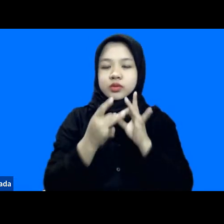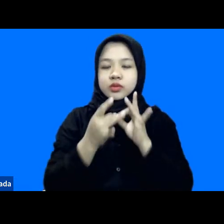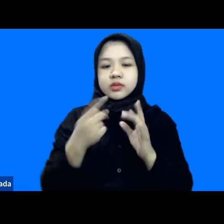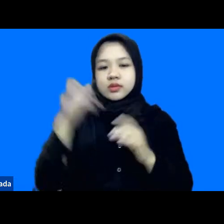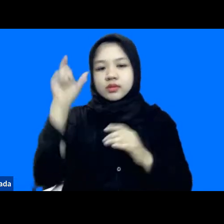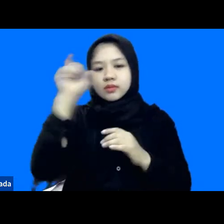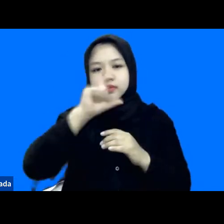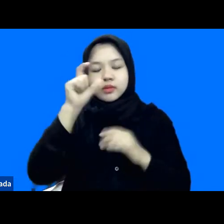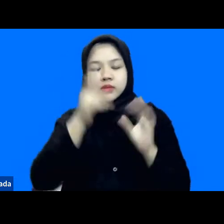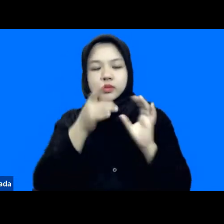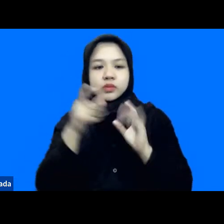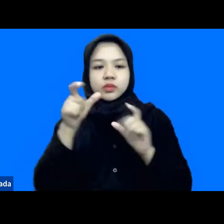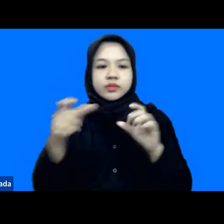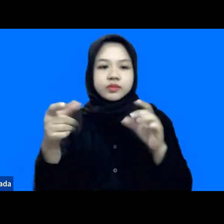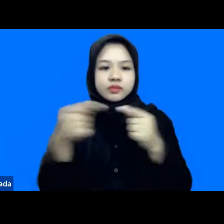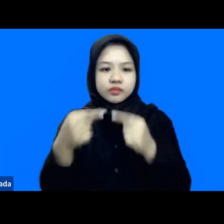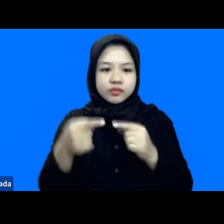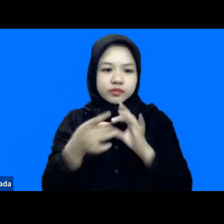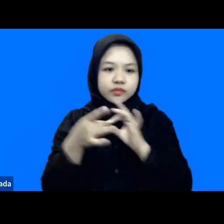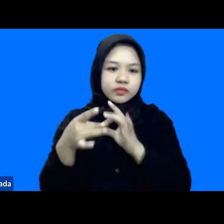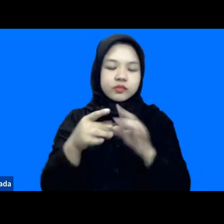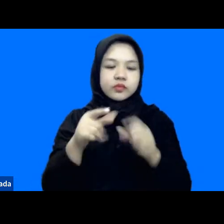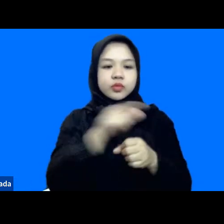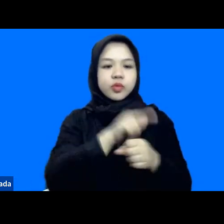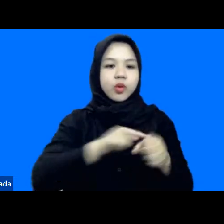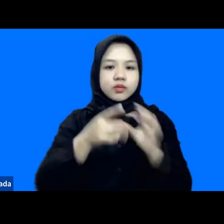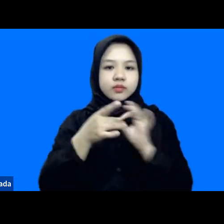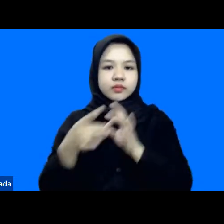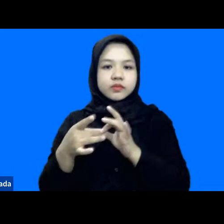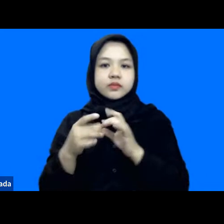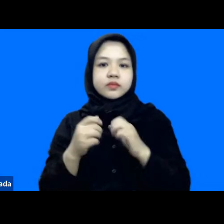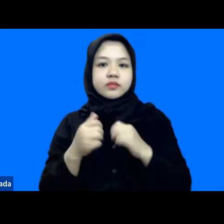kolaborator terutama lokal partner yang bisa